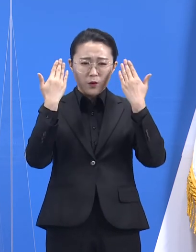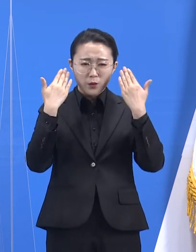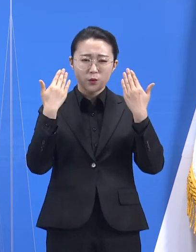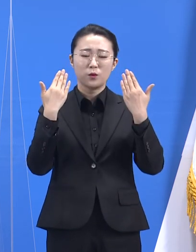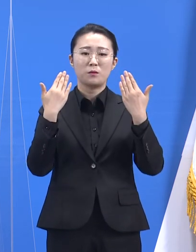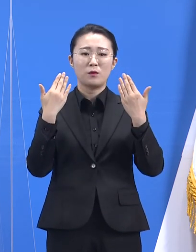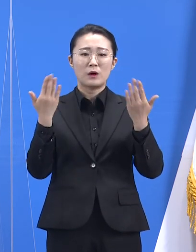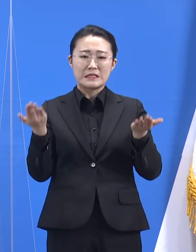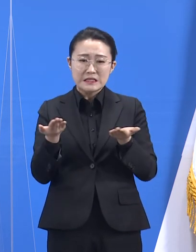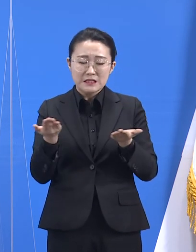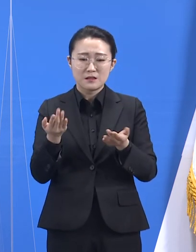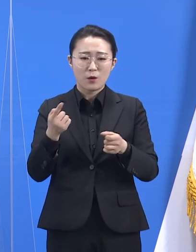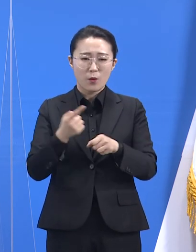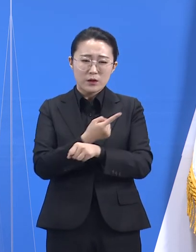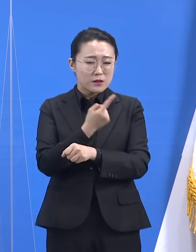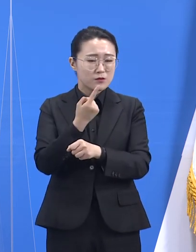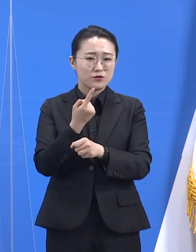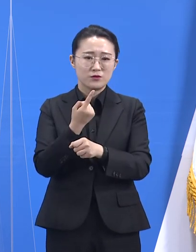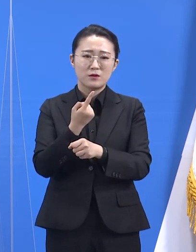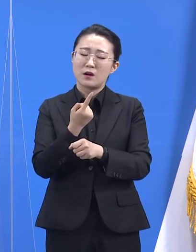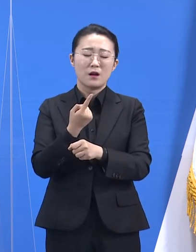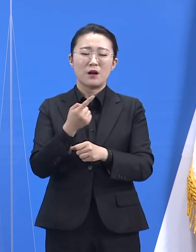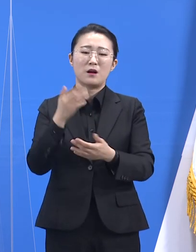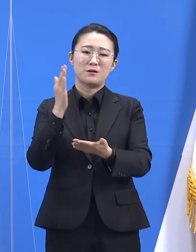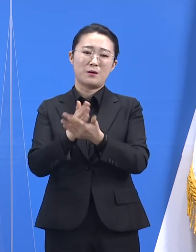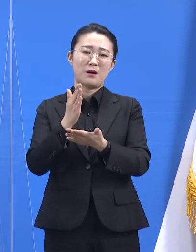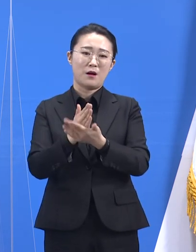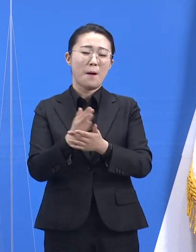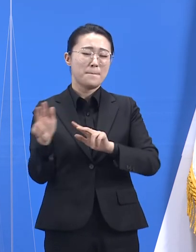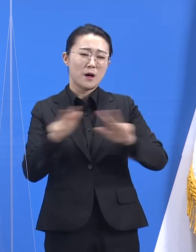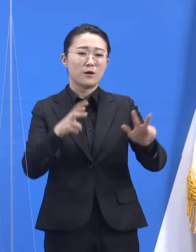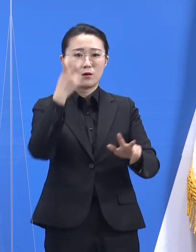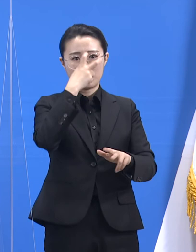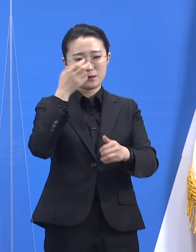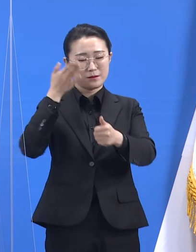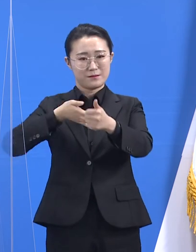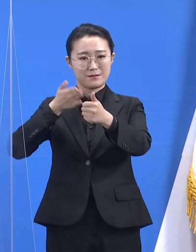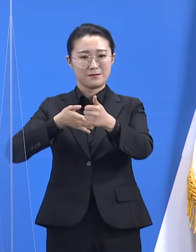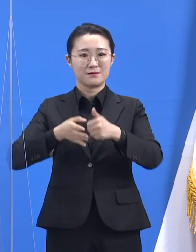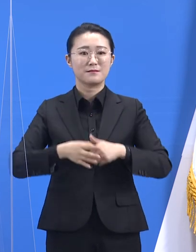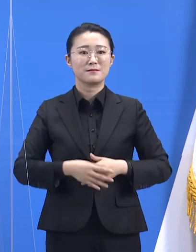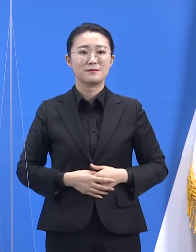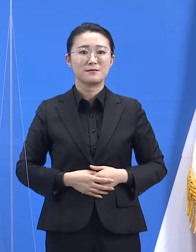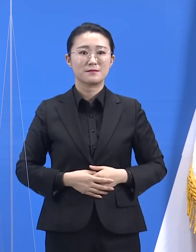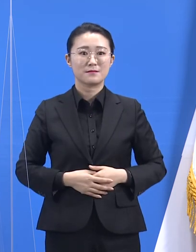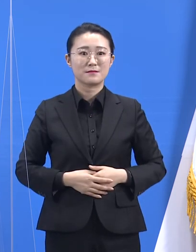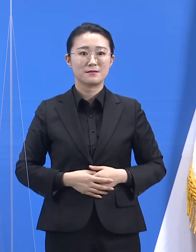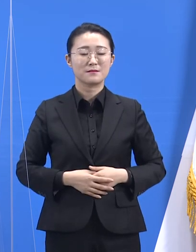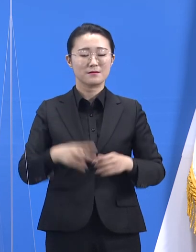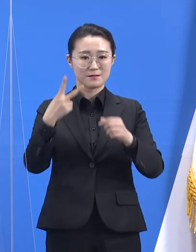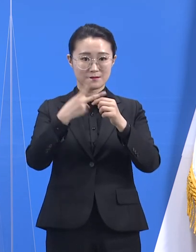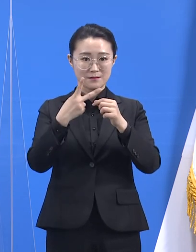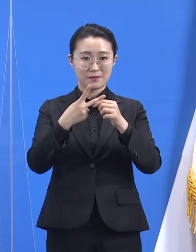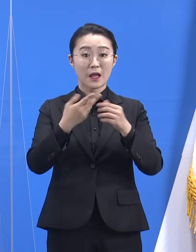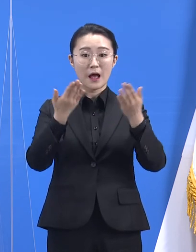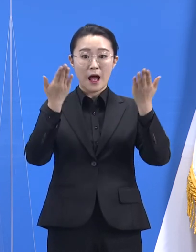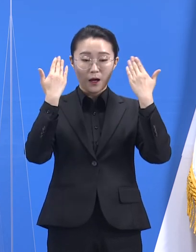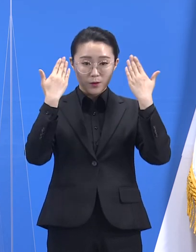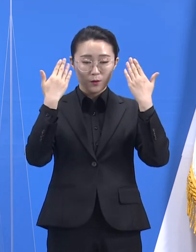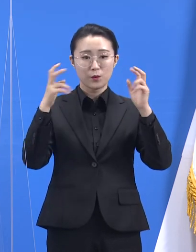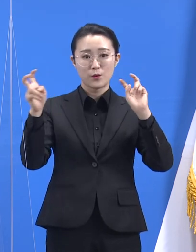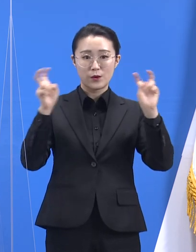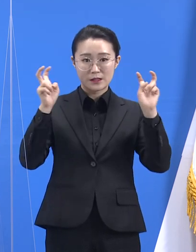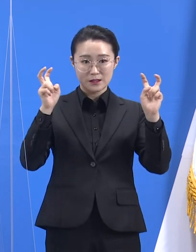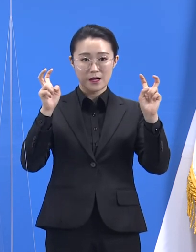멈추고 즉시 검사를 받으십시오. 둘째, 학교나 사업장, 종교시설,